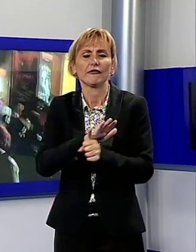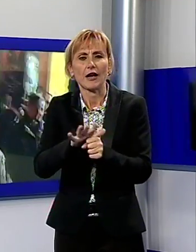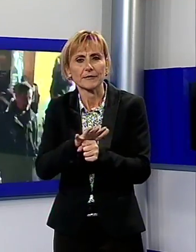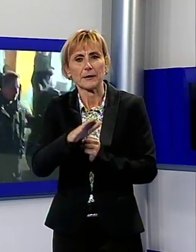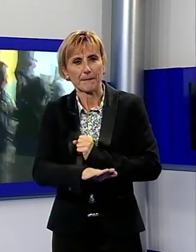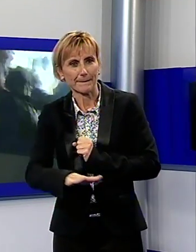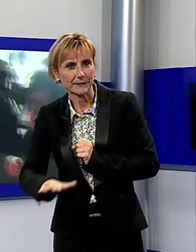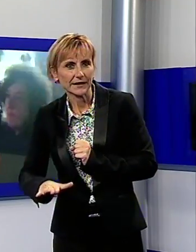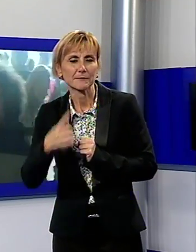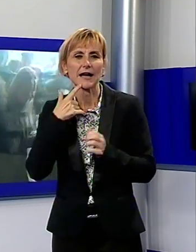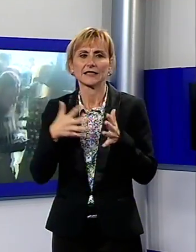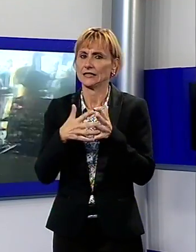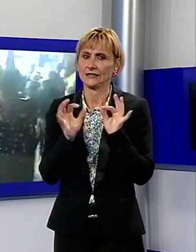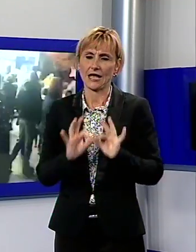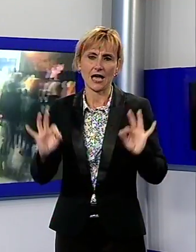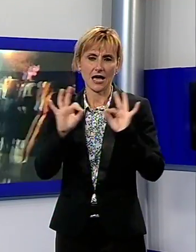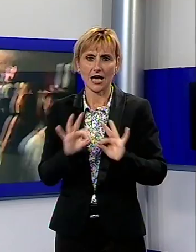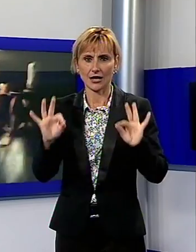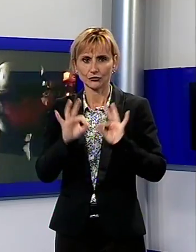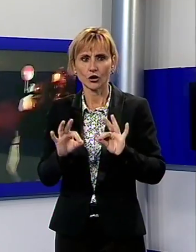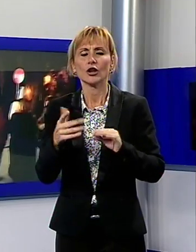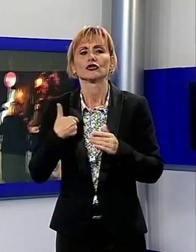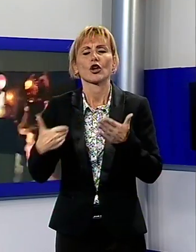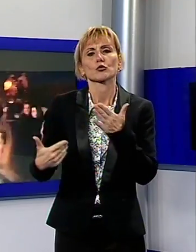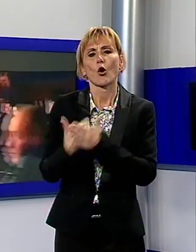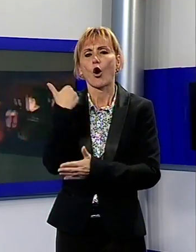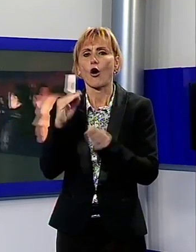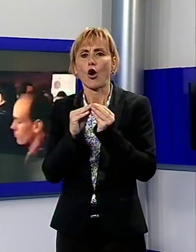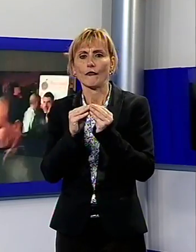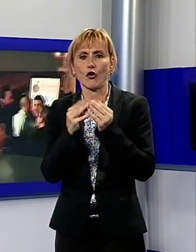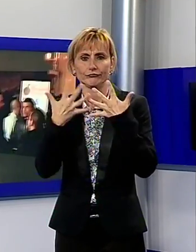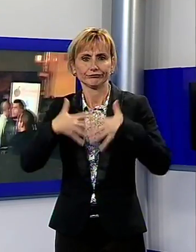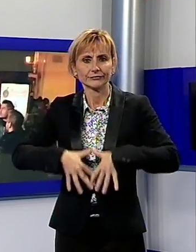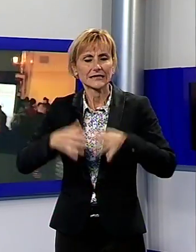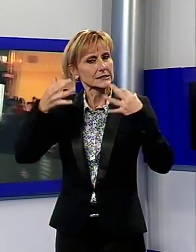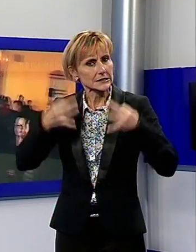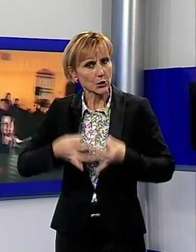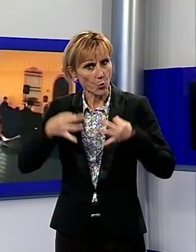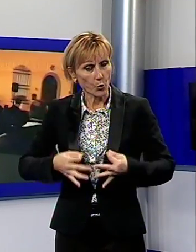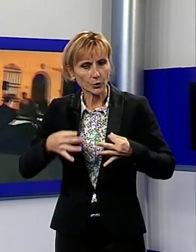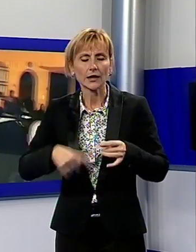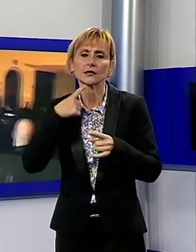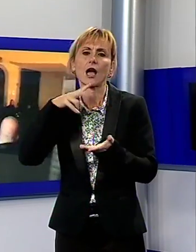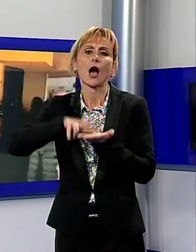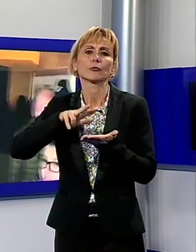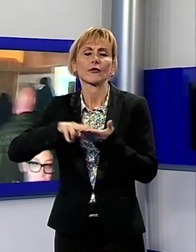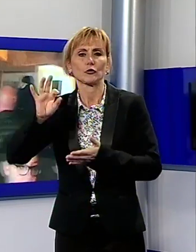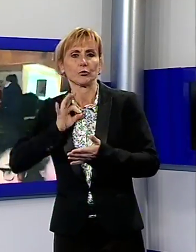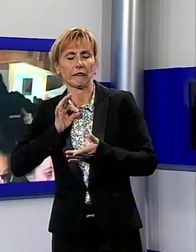registrare alcun disagio in topo grazie al nuovo piano della sicurezza realizzato dagli organizzatori ed approvato dalla Prefettura. I